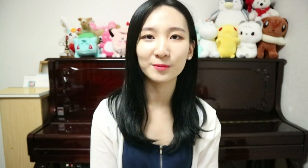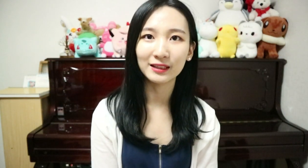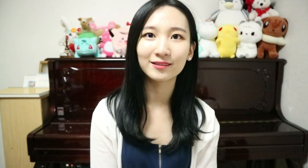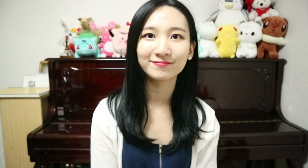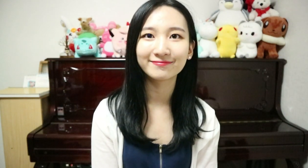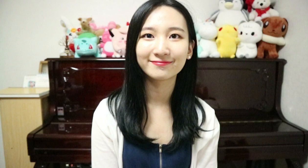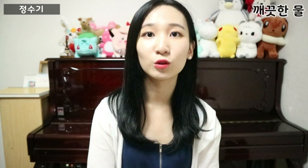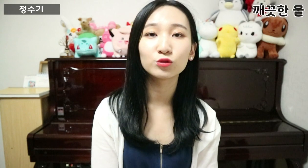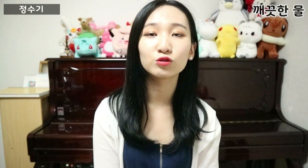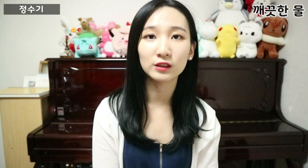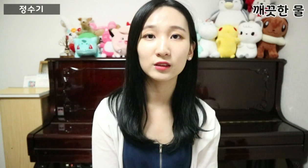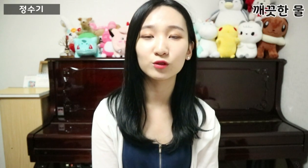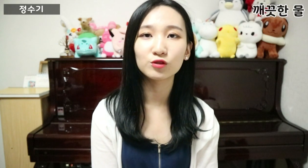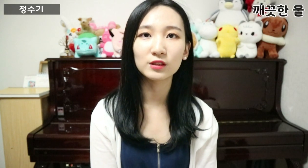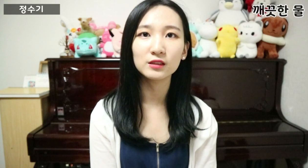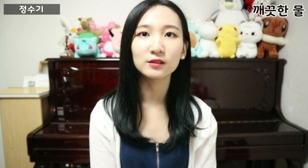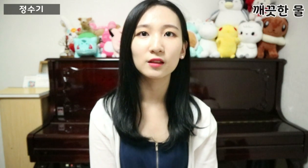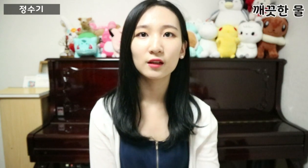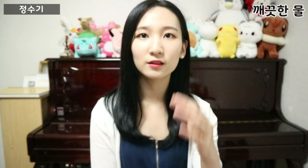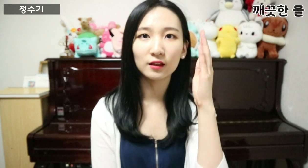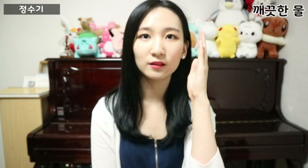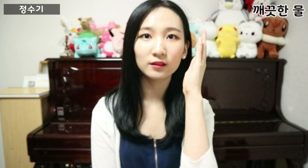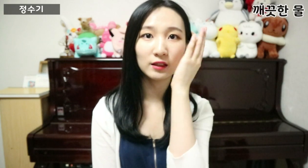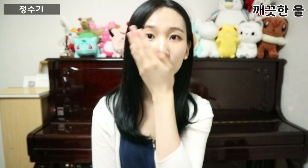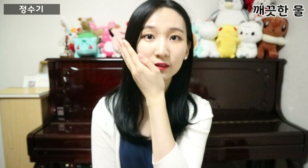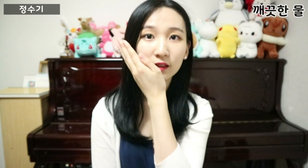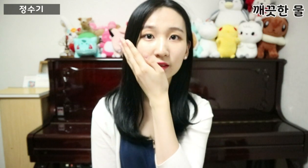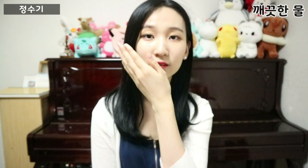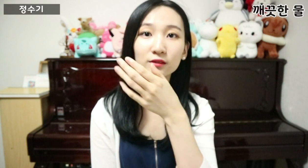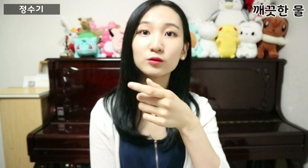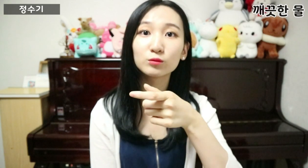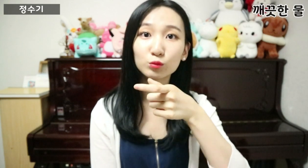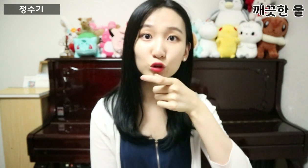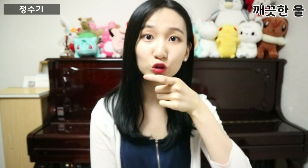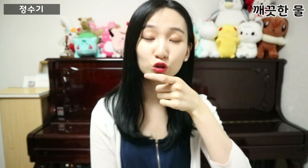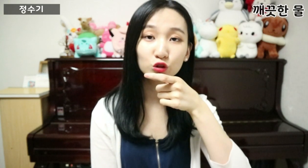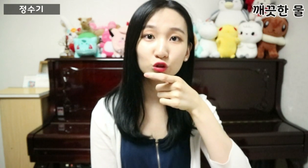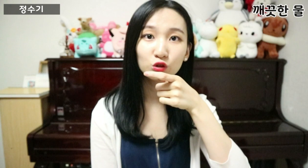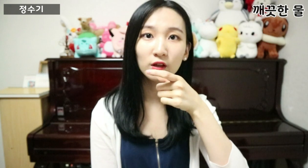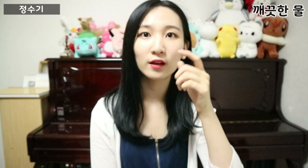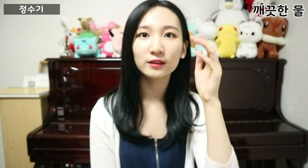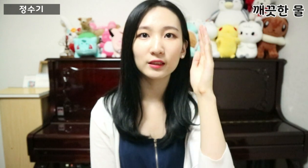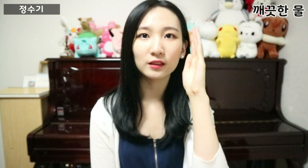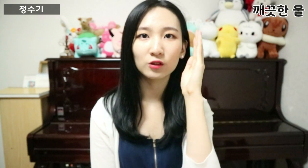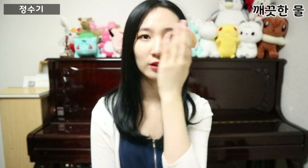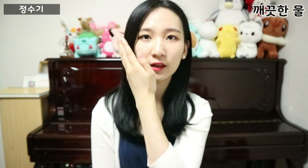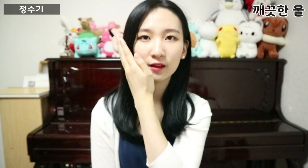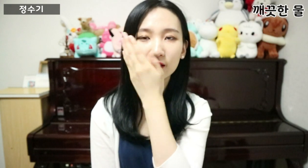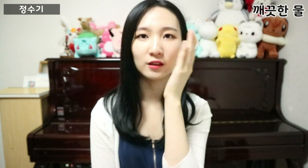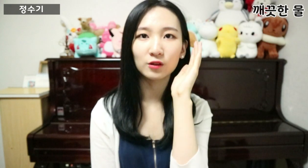됩니다. 정수기 정수기는 그냥 깨끗한 물 이렇게 이렇게